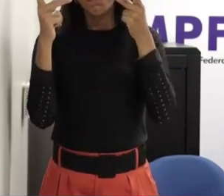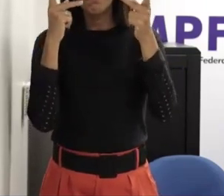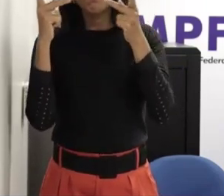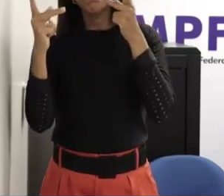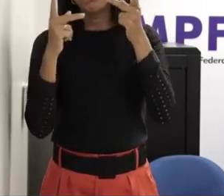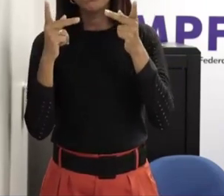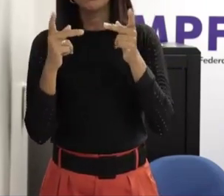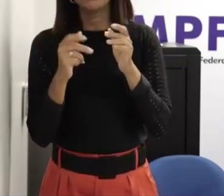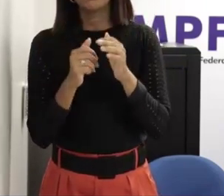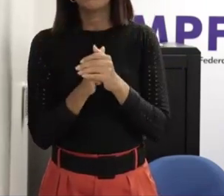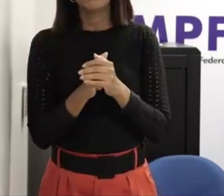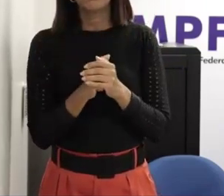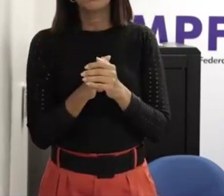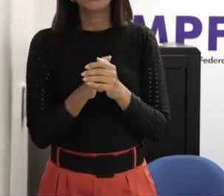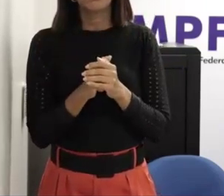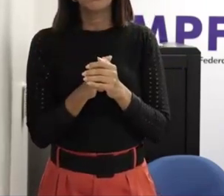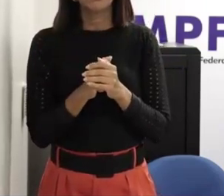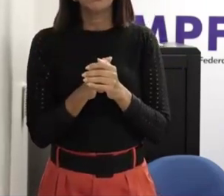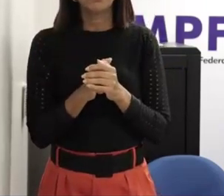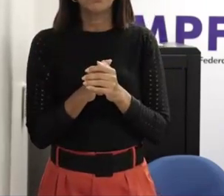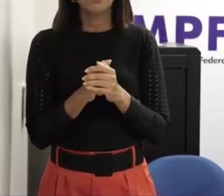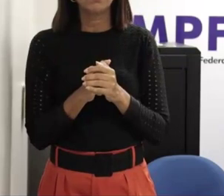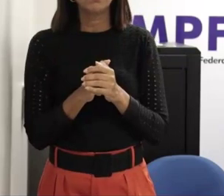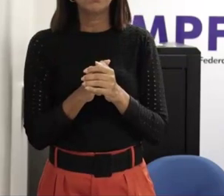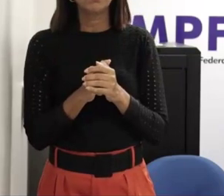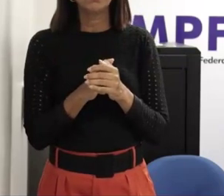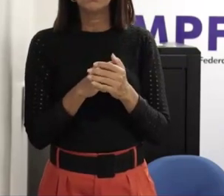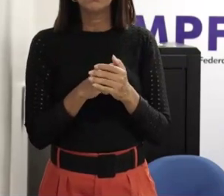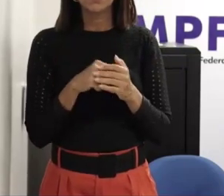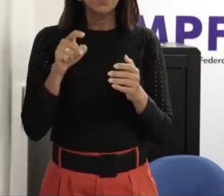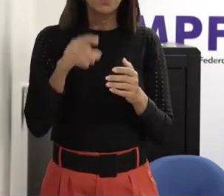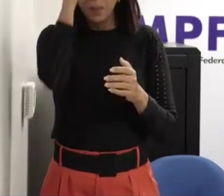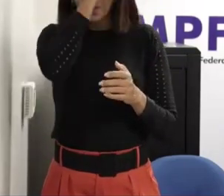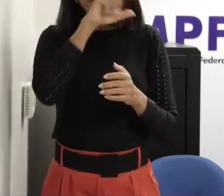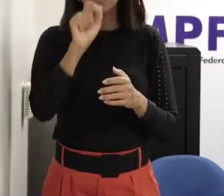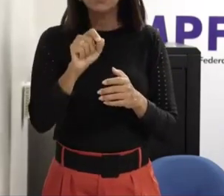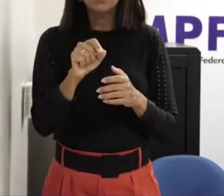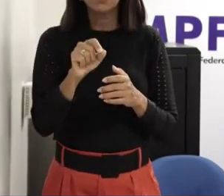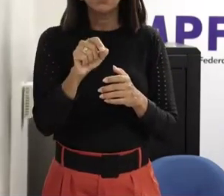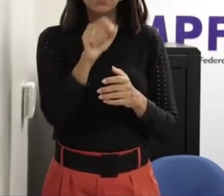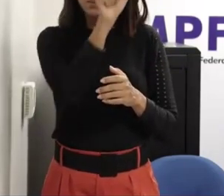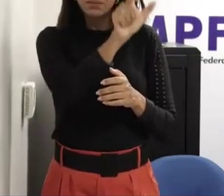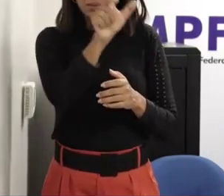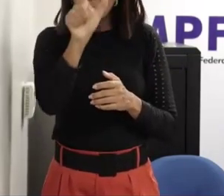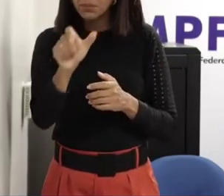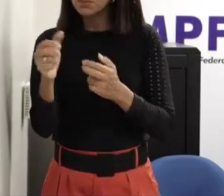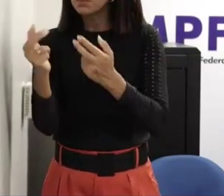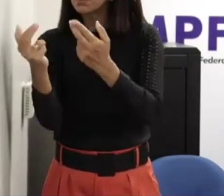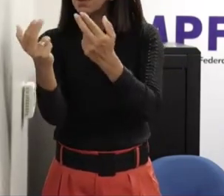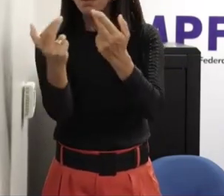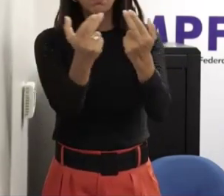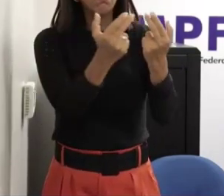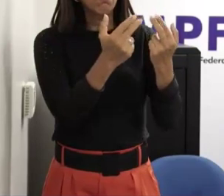eu falo que no psiquismo não existe senso comum e que um trauma de uma pessoa pode vir de uma direção